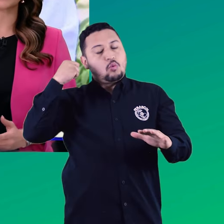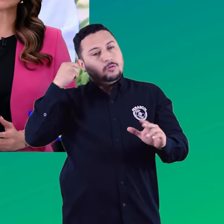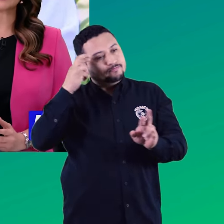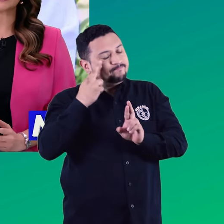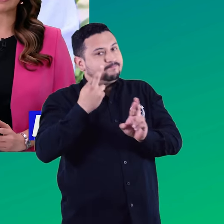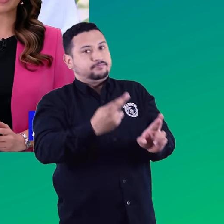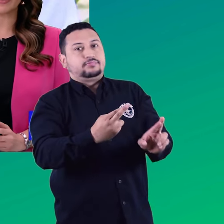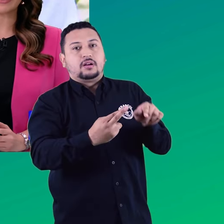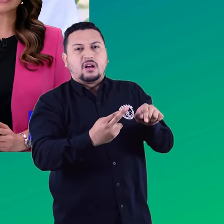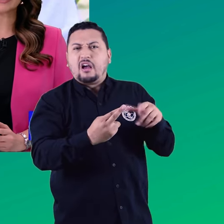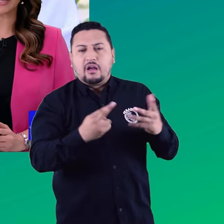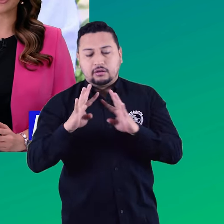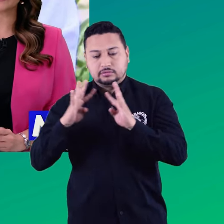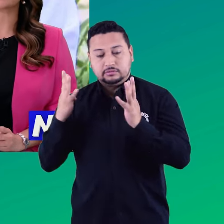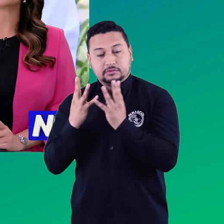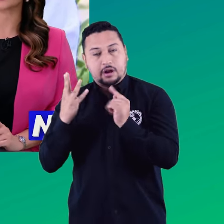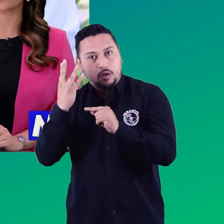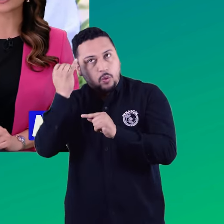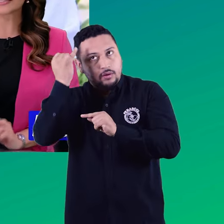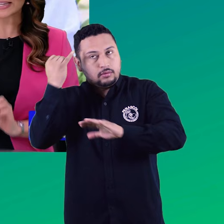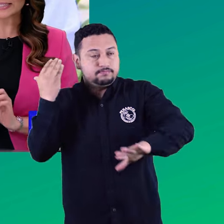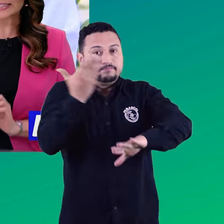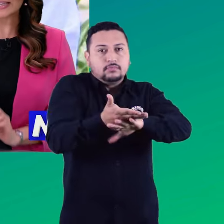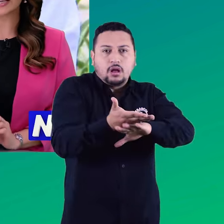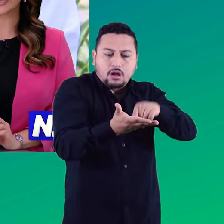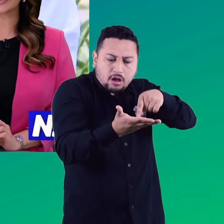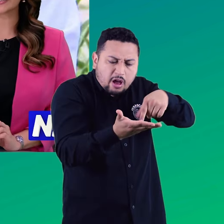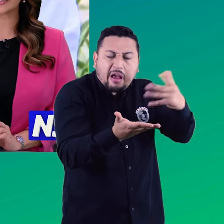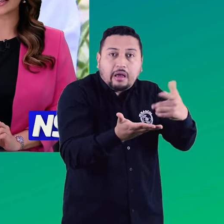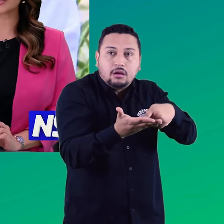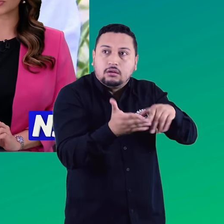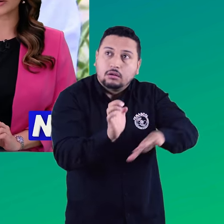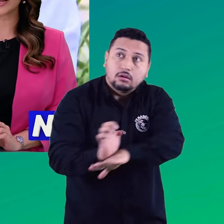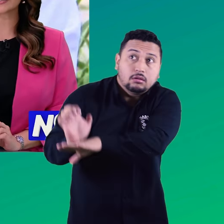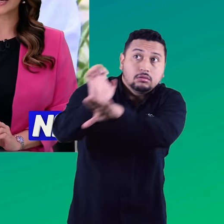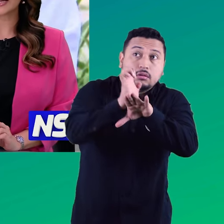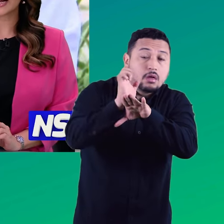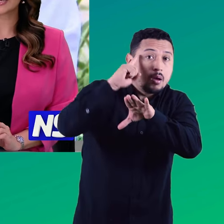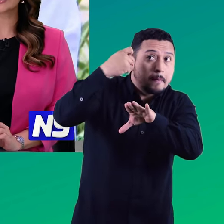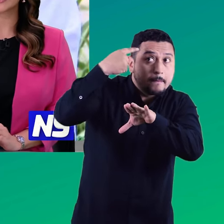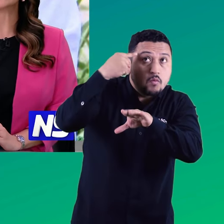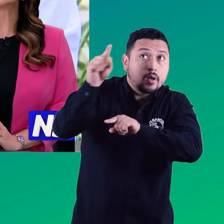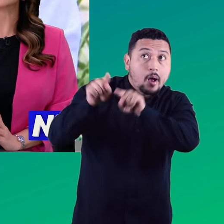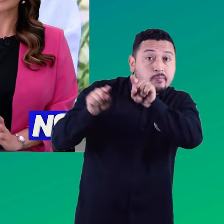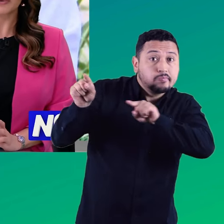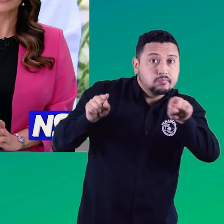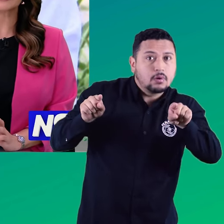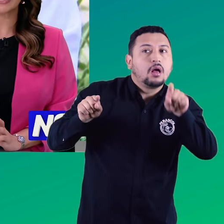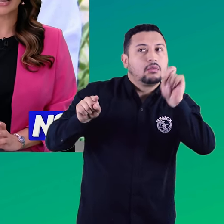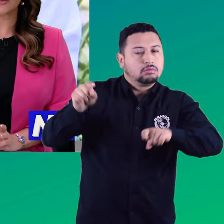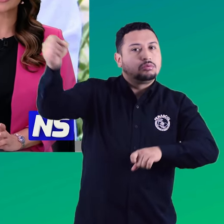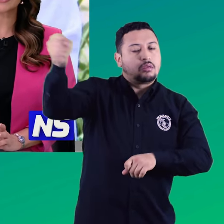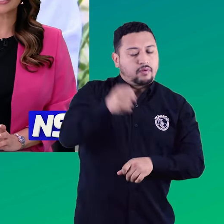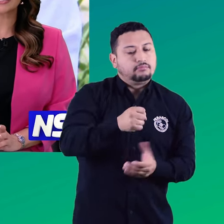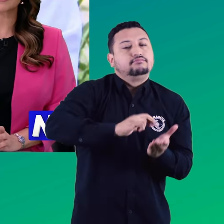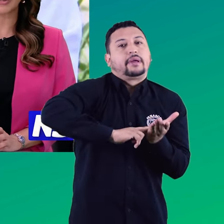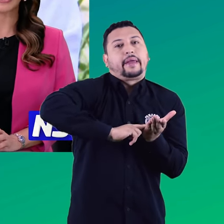una iniciativa aprobada en el Senado a través de la cual se exige que las entidades públicas haya intérpretes de lenguas de señas para